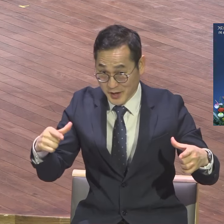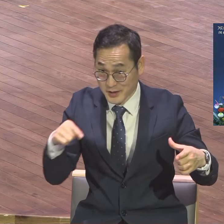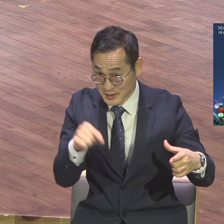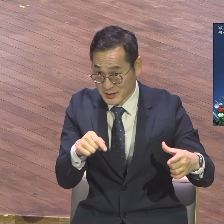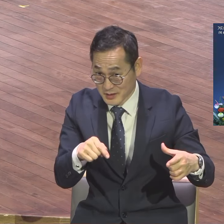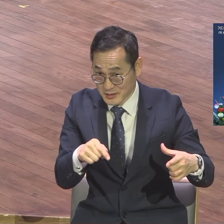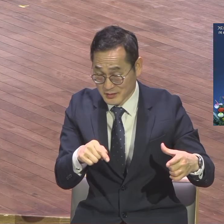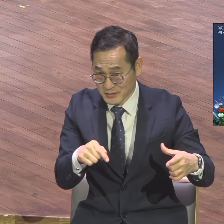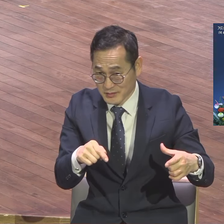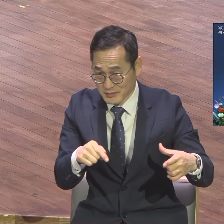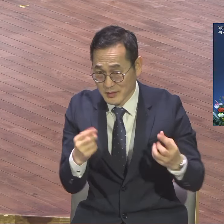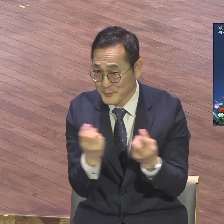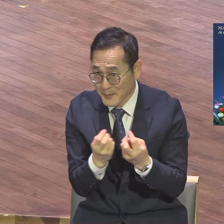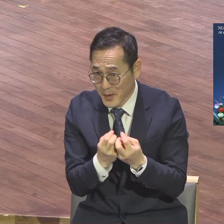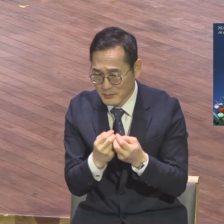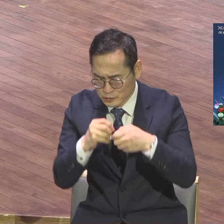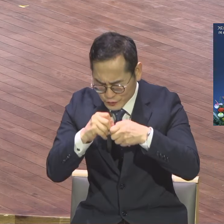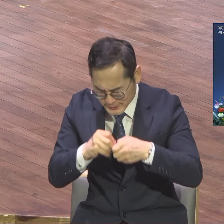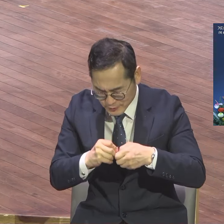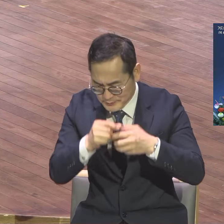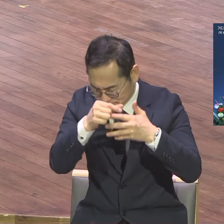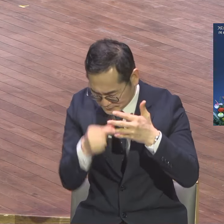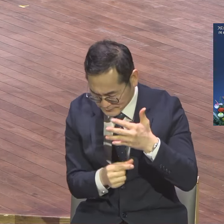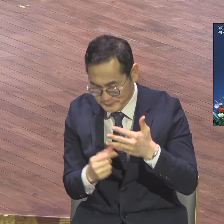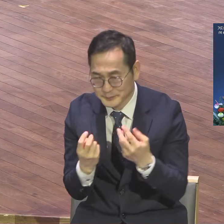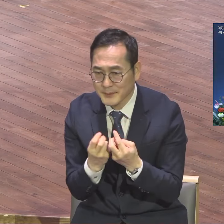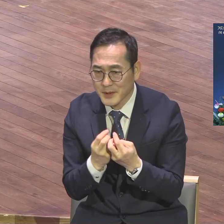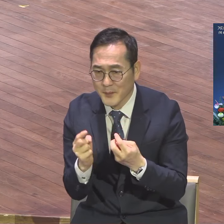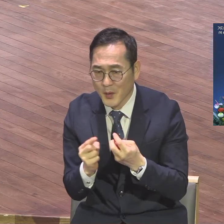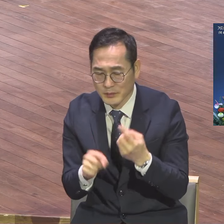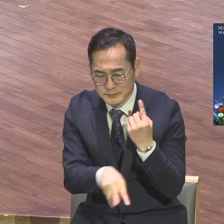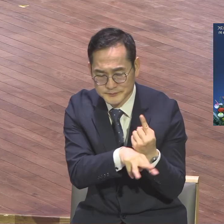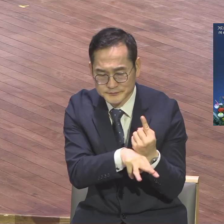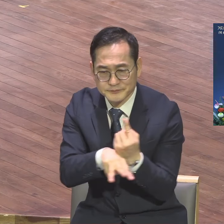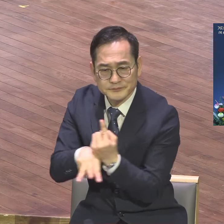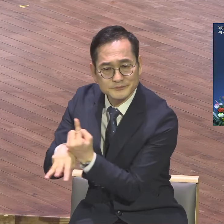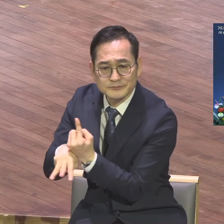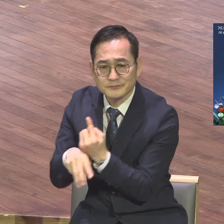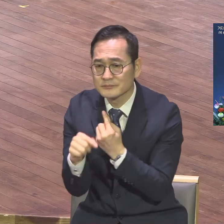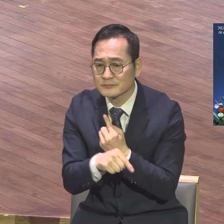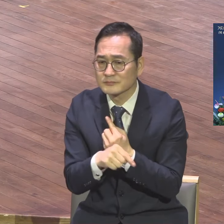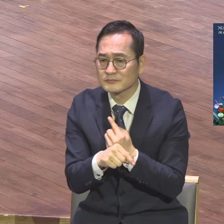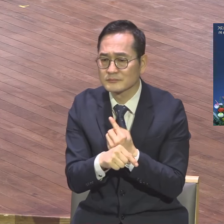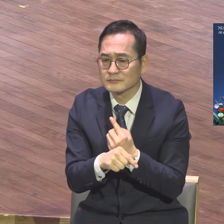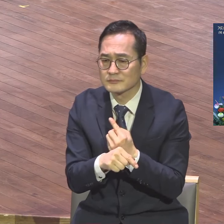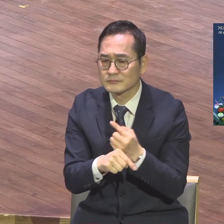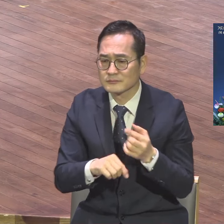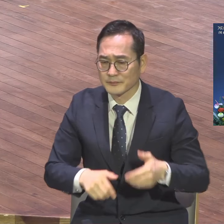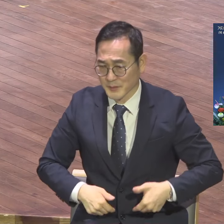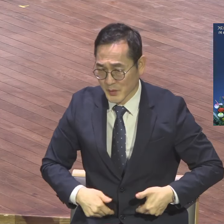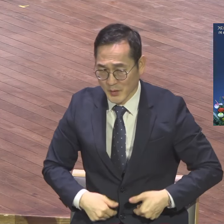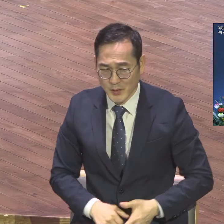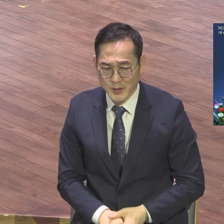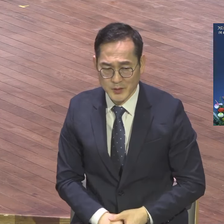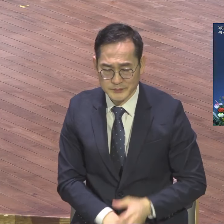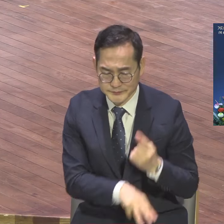구체적으로 3일조 팀이 구성이 돼가지고 그렇게 우리 교회에서 서로 영적으로